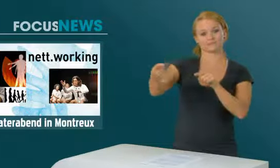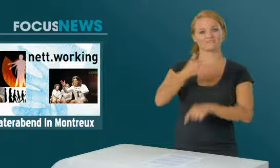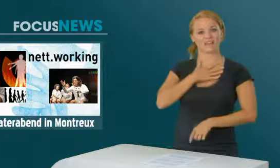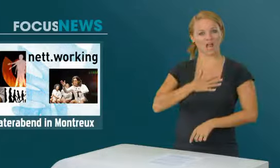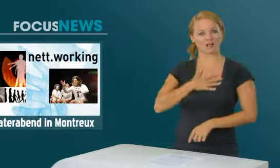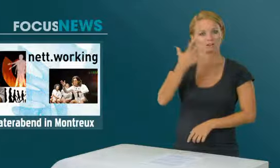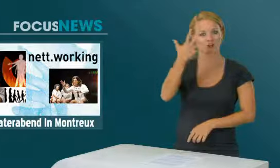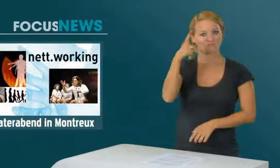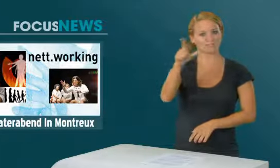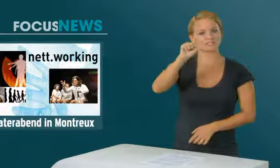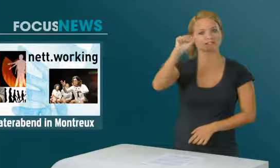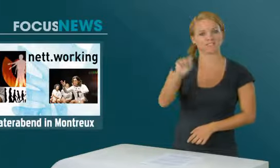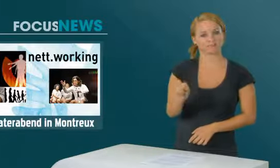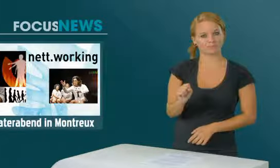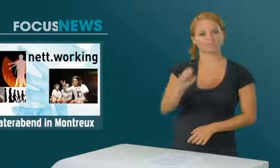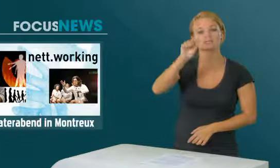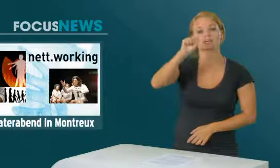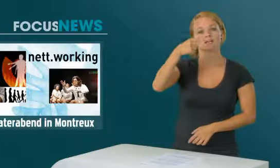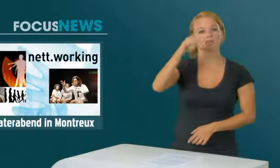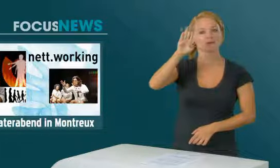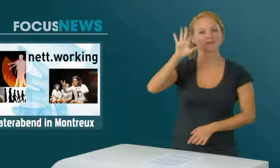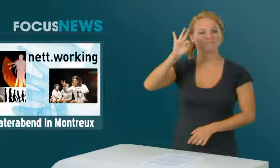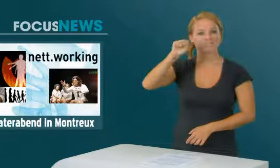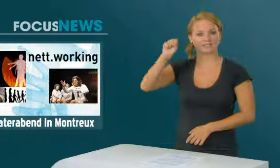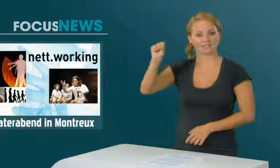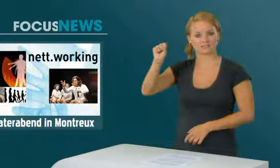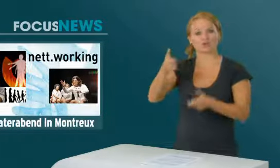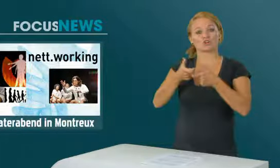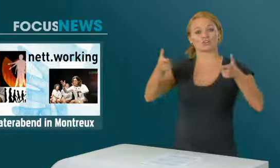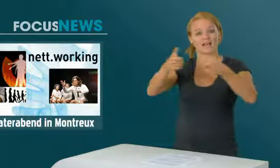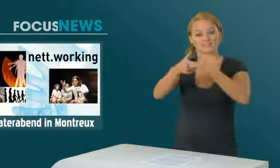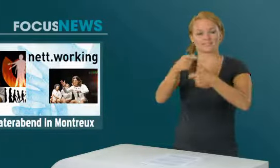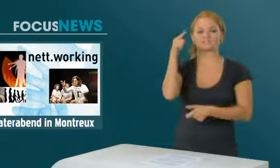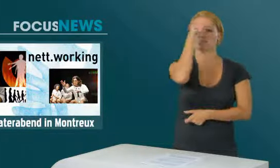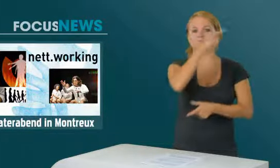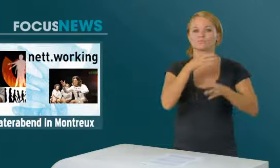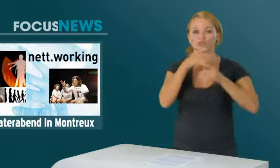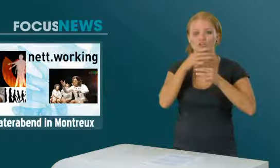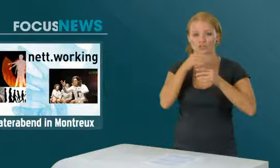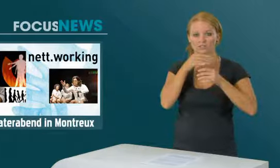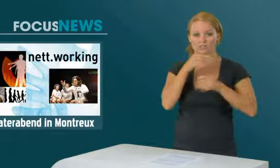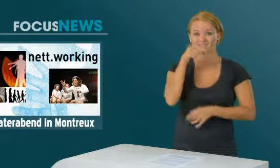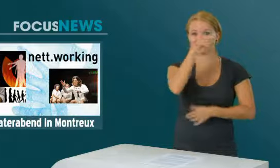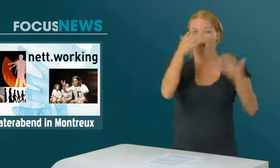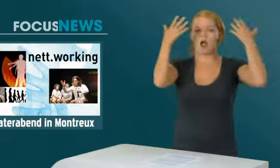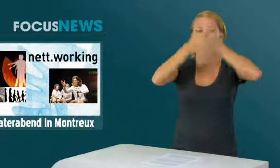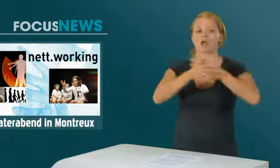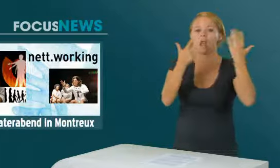Am nächsten Freitag, 23. September 2011 findet in Montreux der SGB-FSS-Kongress